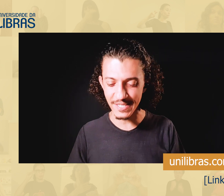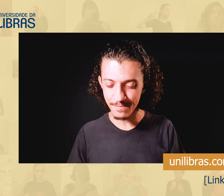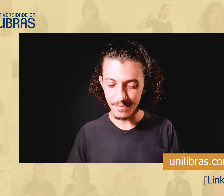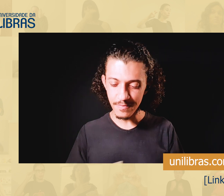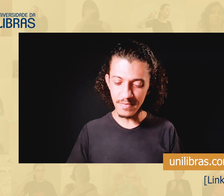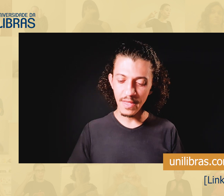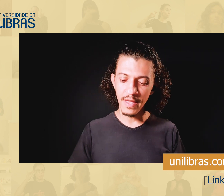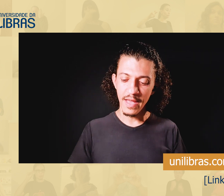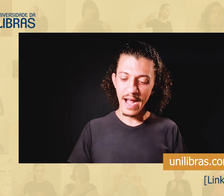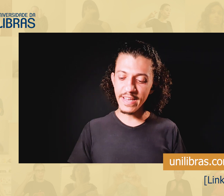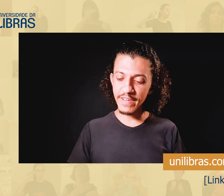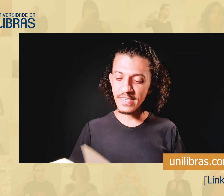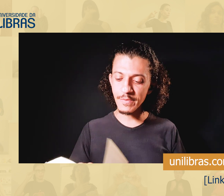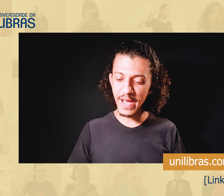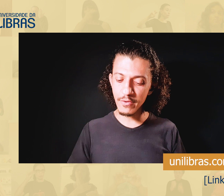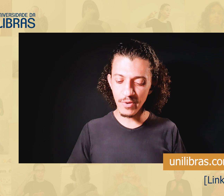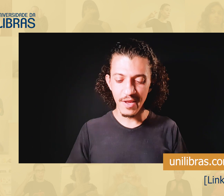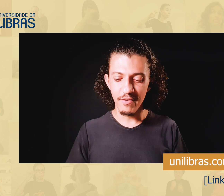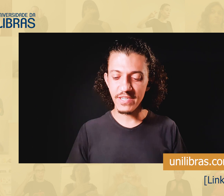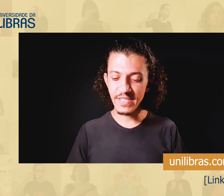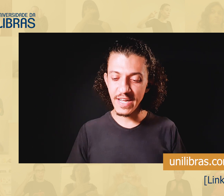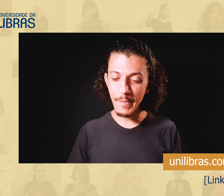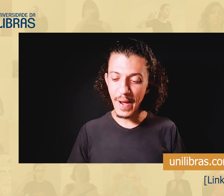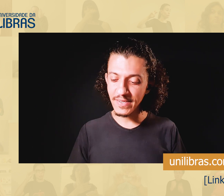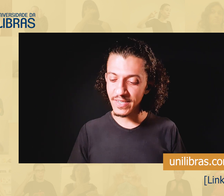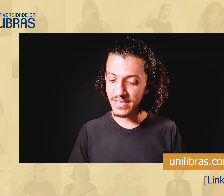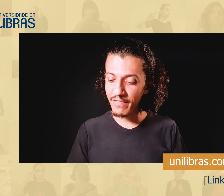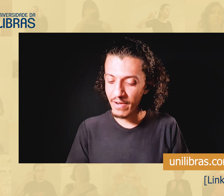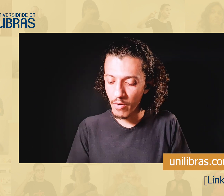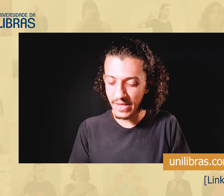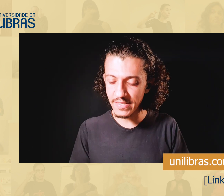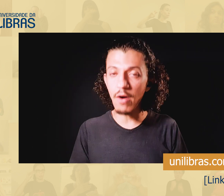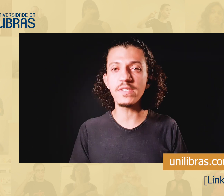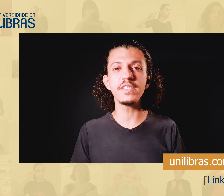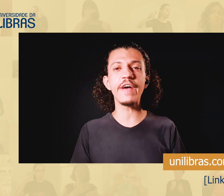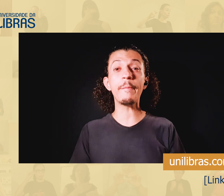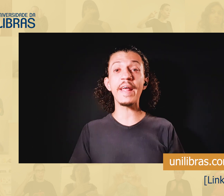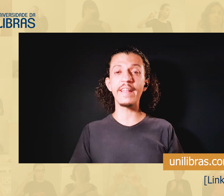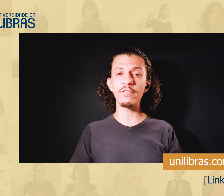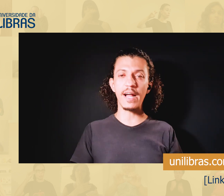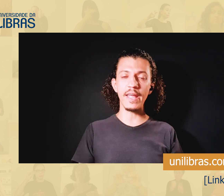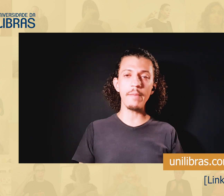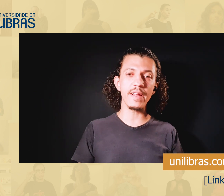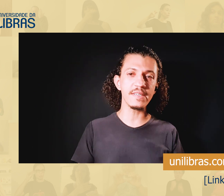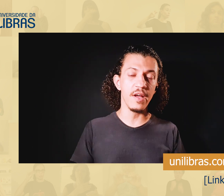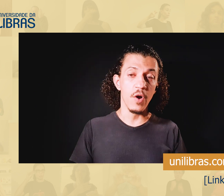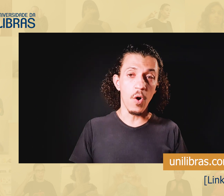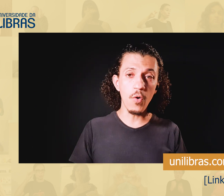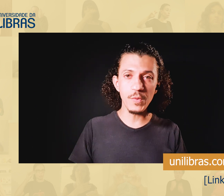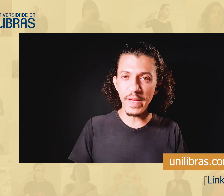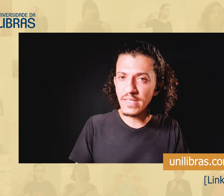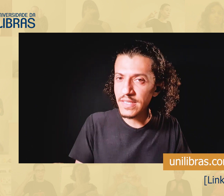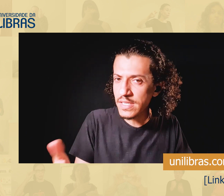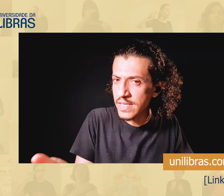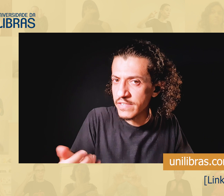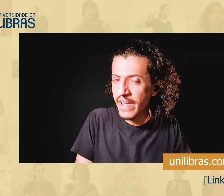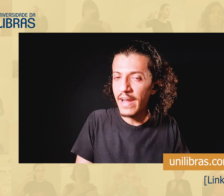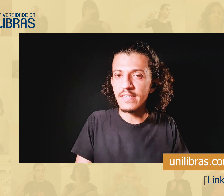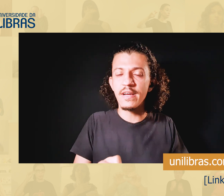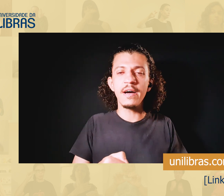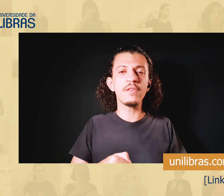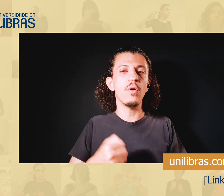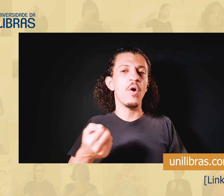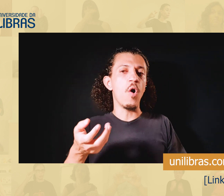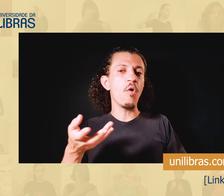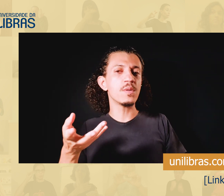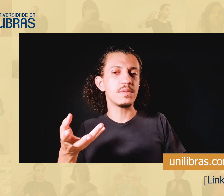sinais. Através desse método, você vai ser capaz de escrever qualquer sinal que você estiver aprendendo da Libras, ou de pesquisas que você estiver